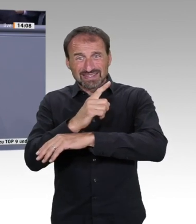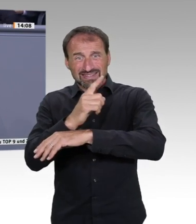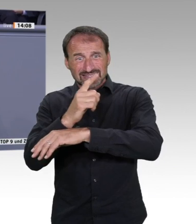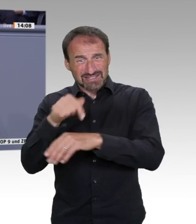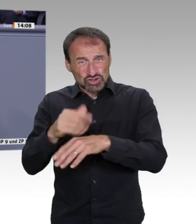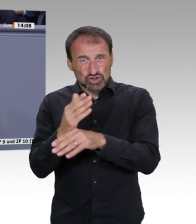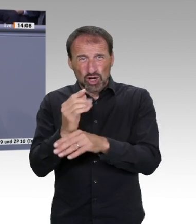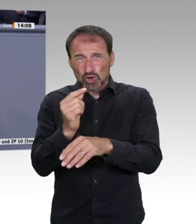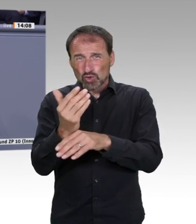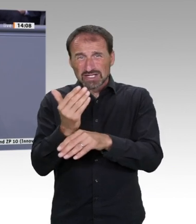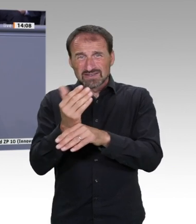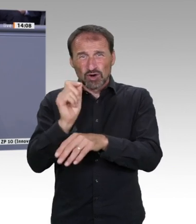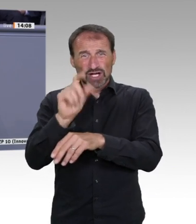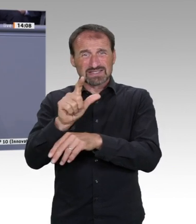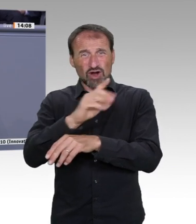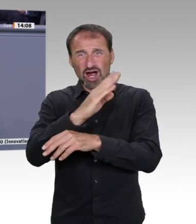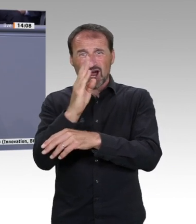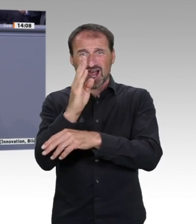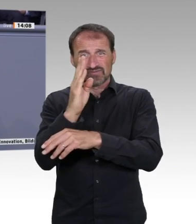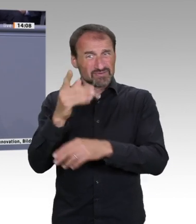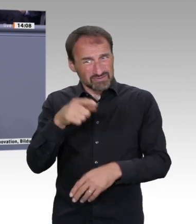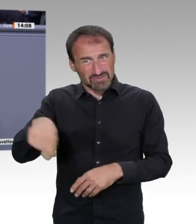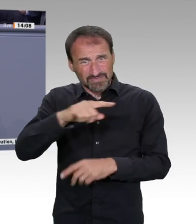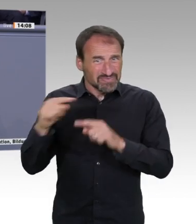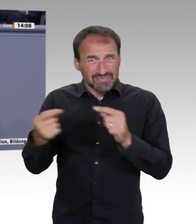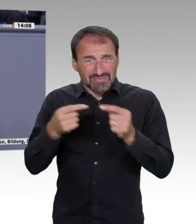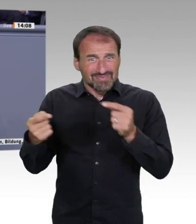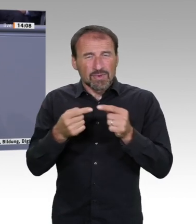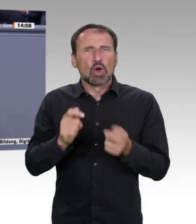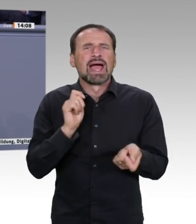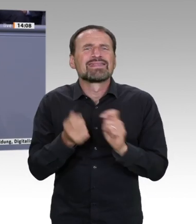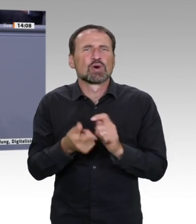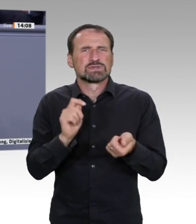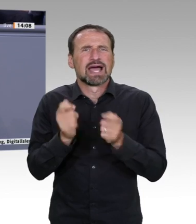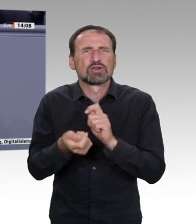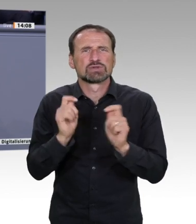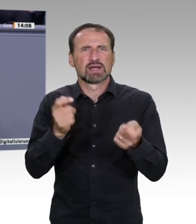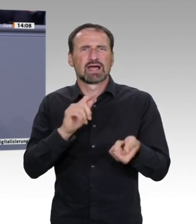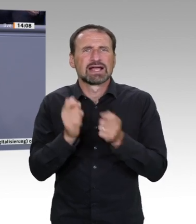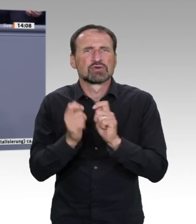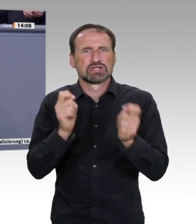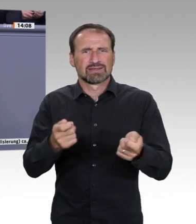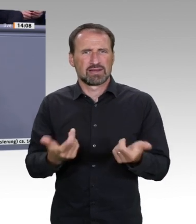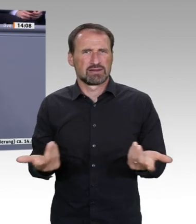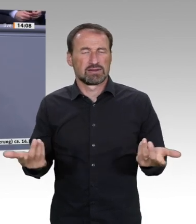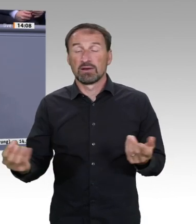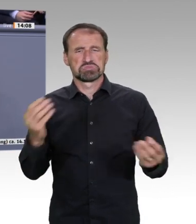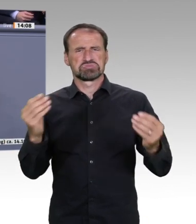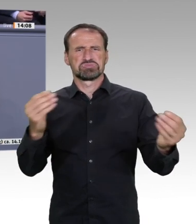Welt grundlegend an, und zwar in allen Bereichen. Und vor allem, wir brauchen keine Lippenbekenntnisse. Wir